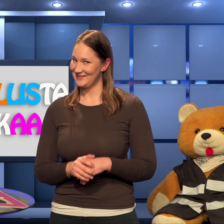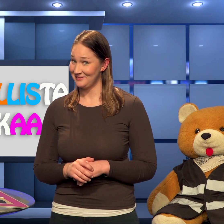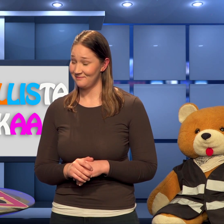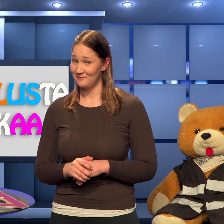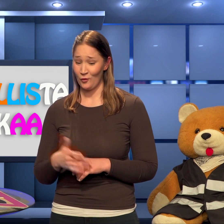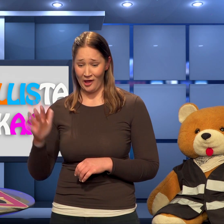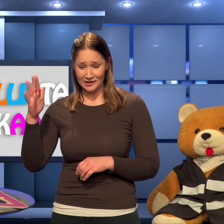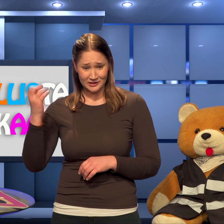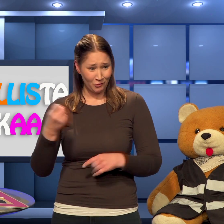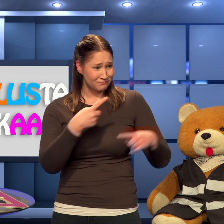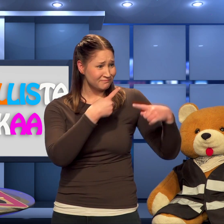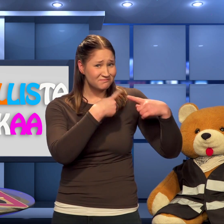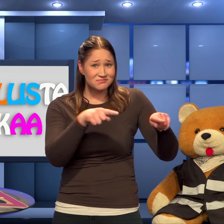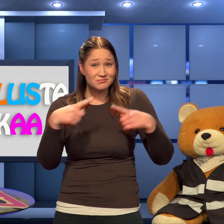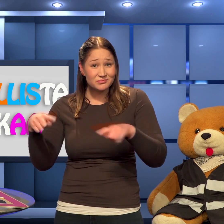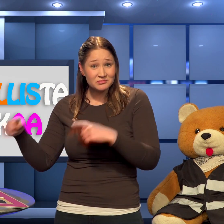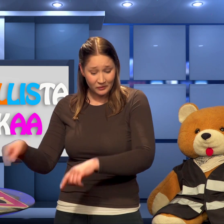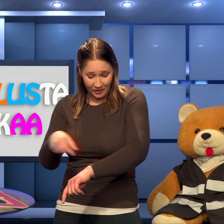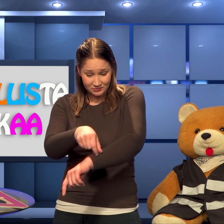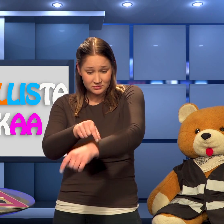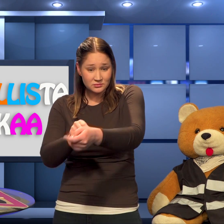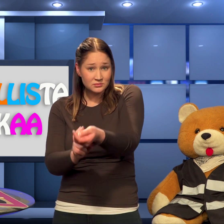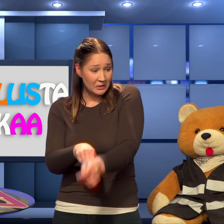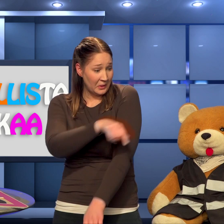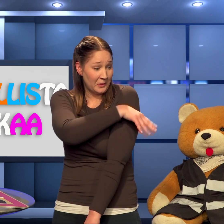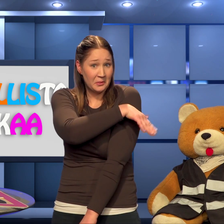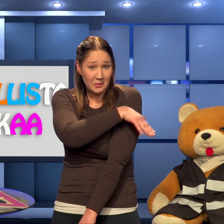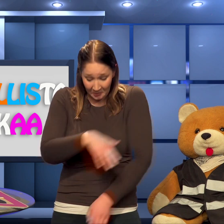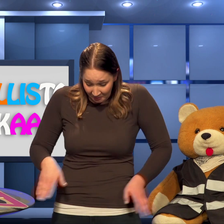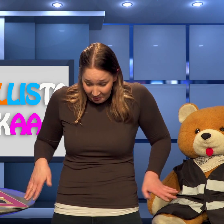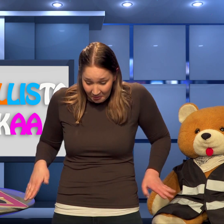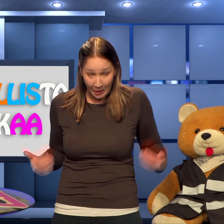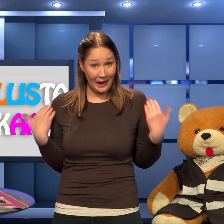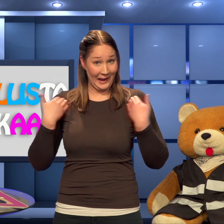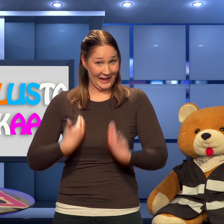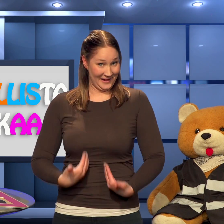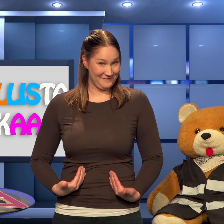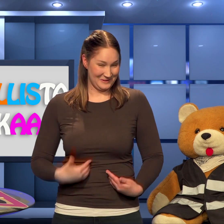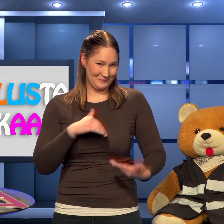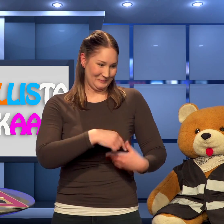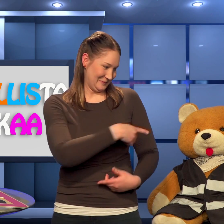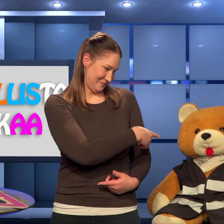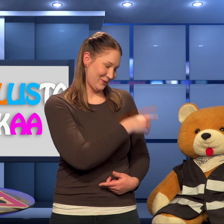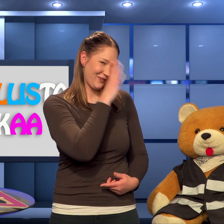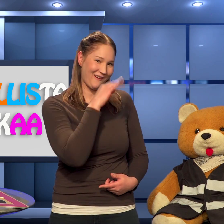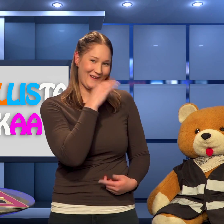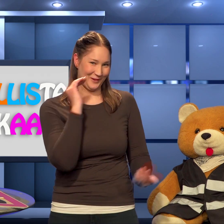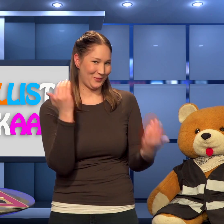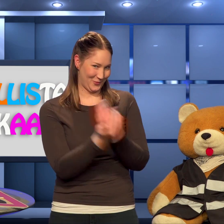Heijastimella. Heijastimekin voi olla hurjasti erilaisia. Ranteeseen laitettavia. Tai hihaan. Tai takinhelmaan.